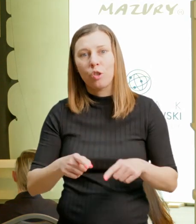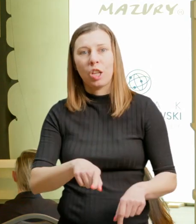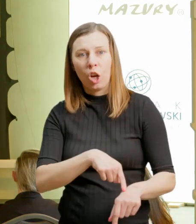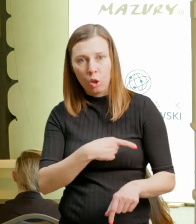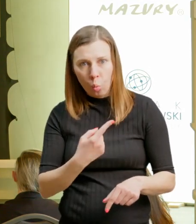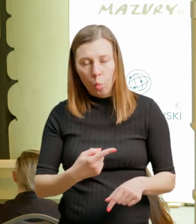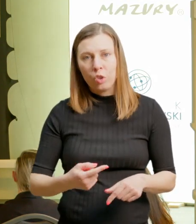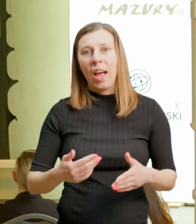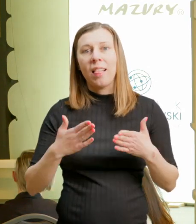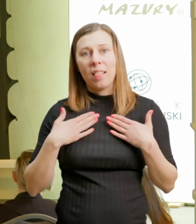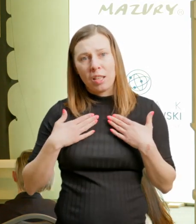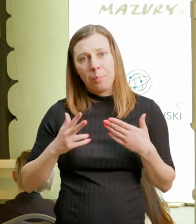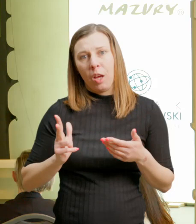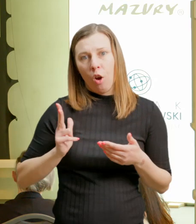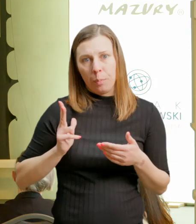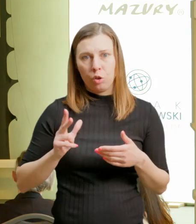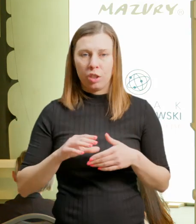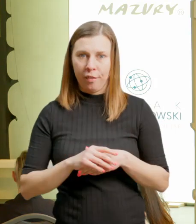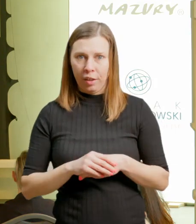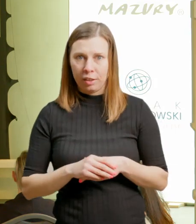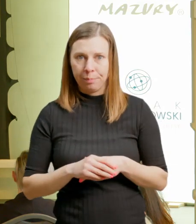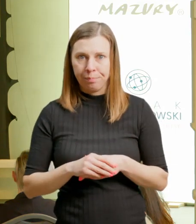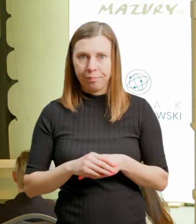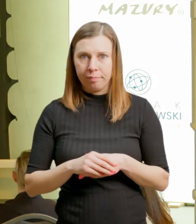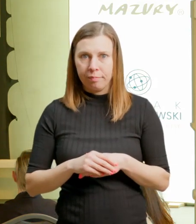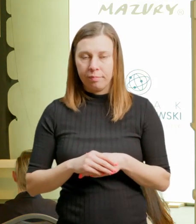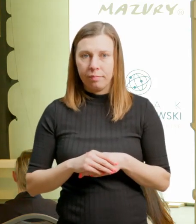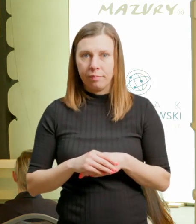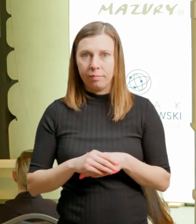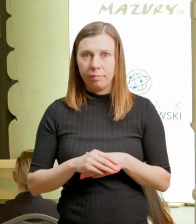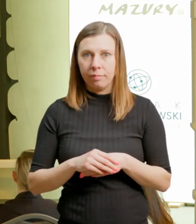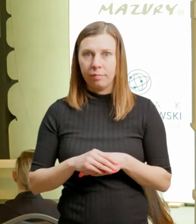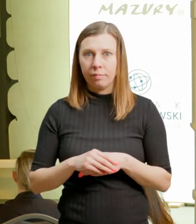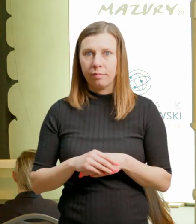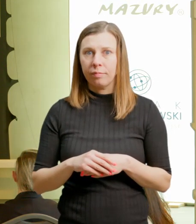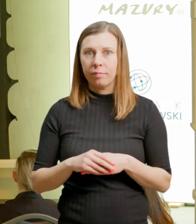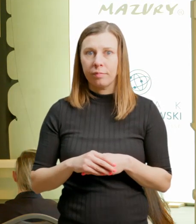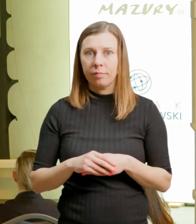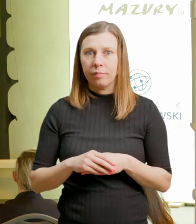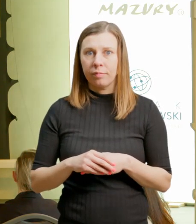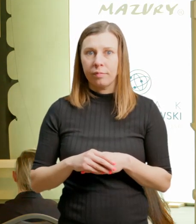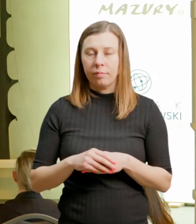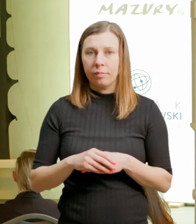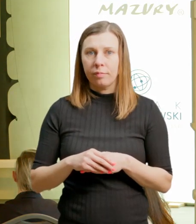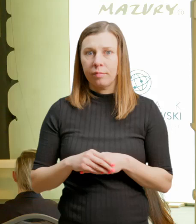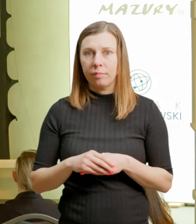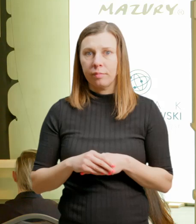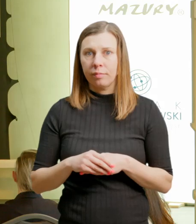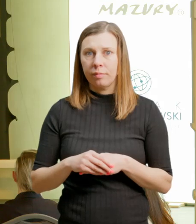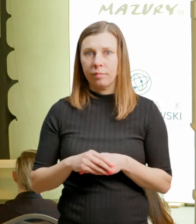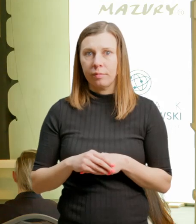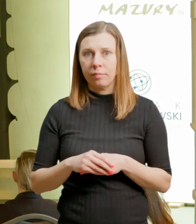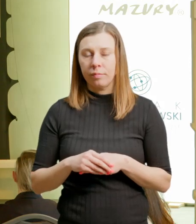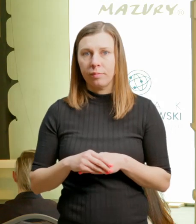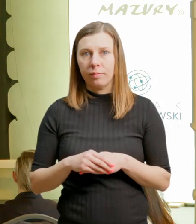do zwiększenia swoich zdolności przetrwania. To było w tych motywach wyjazdów, czyli do nauczenia się być może